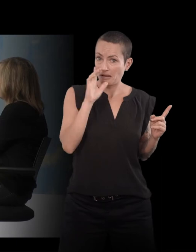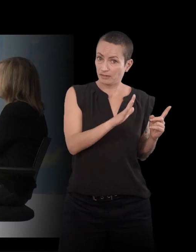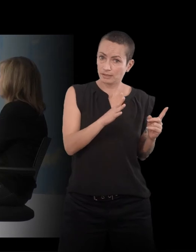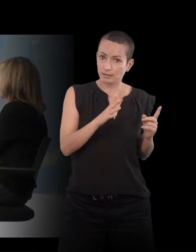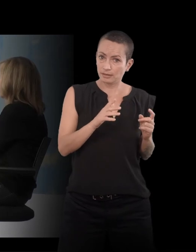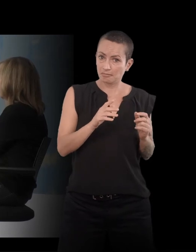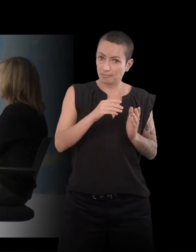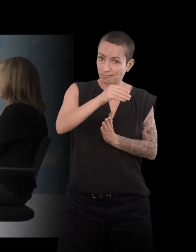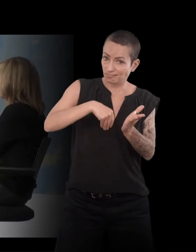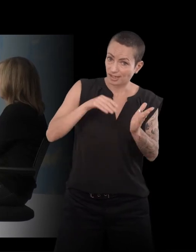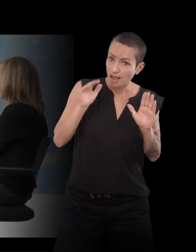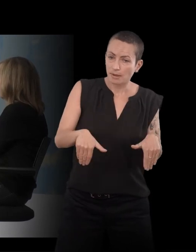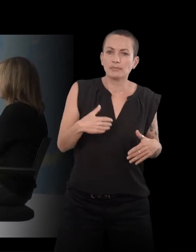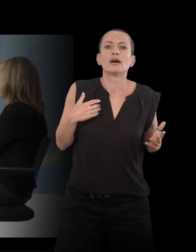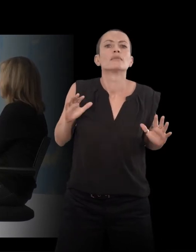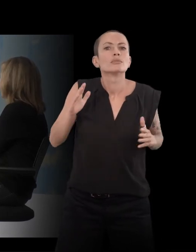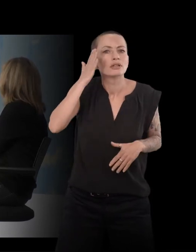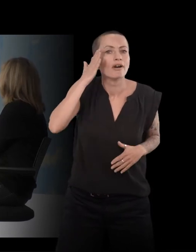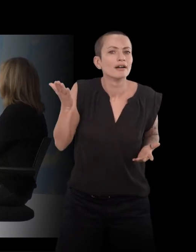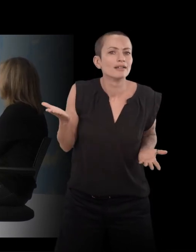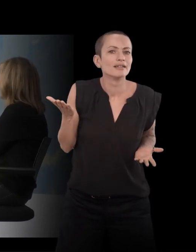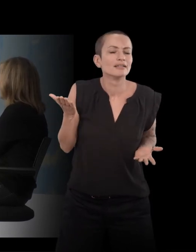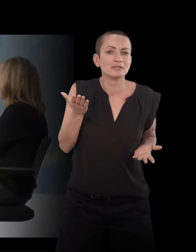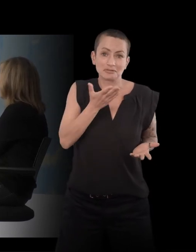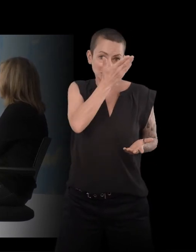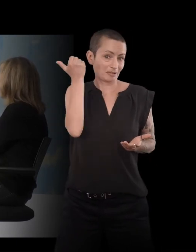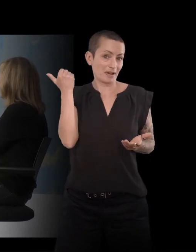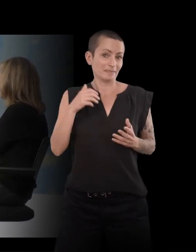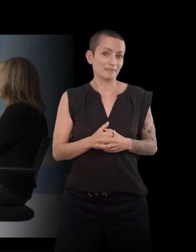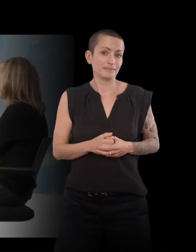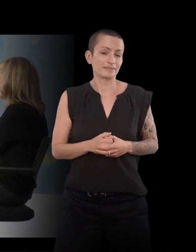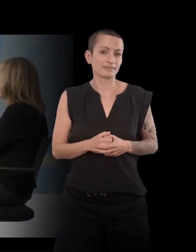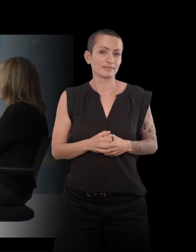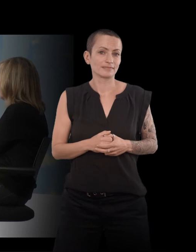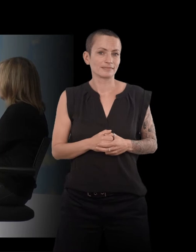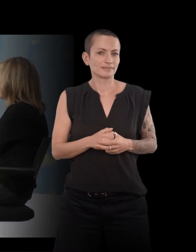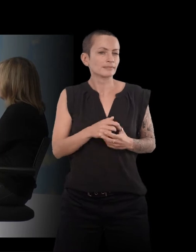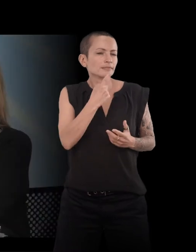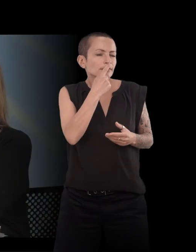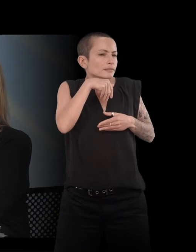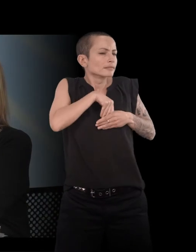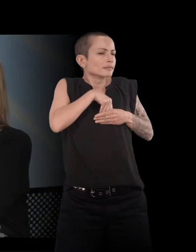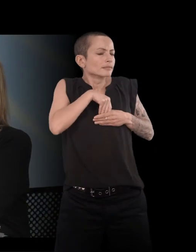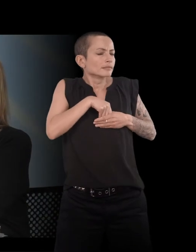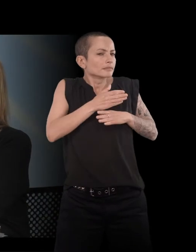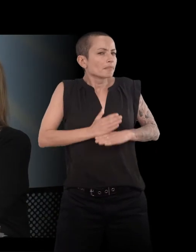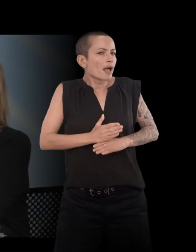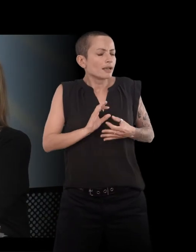? Je ne sais pas. C'était là en vous, manifestement, vous aviez des histoires en vous. Alors, Paul-Jakowsky